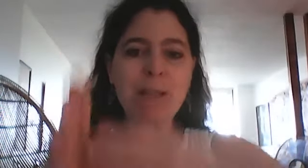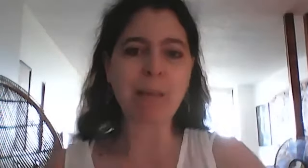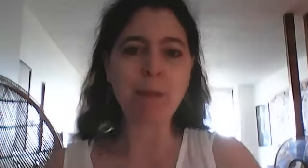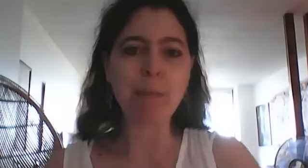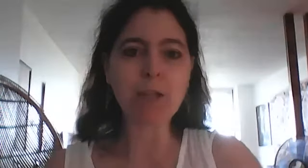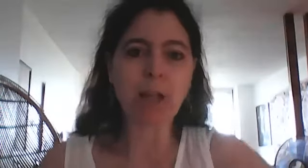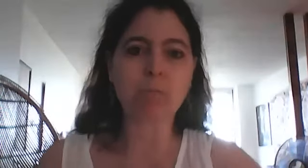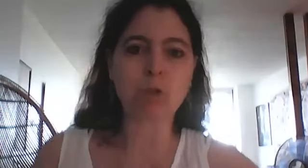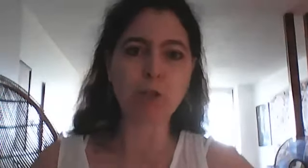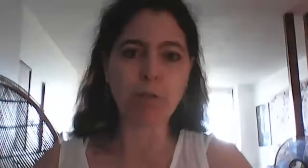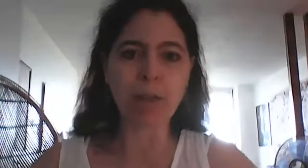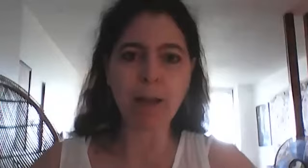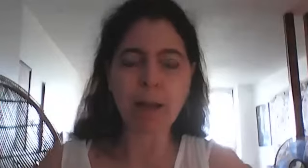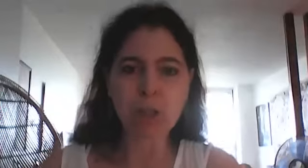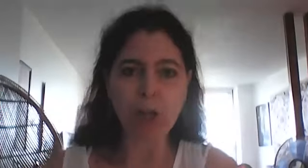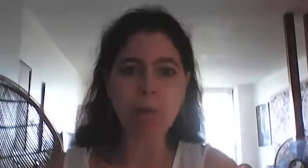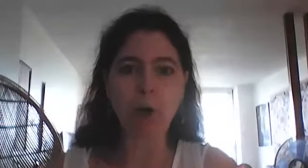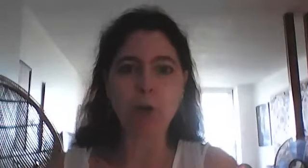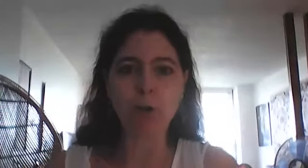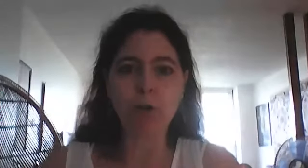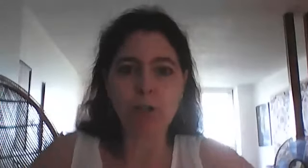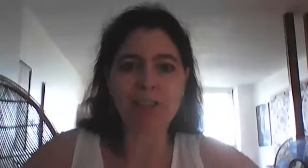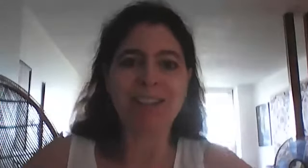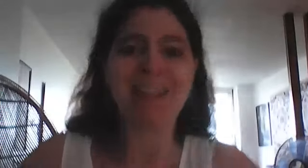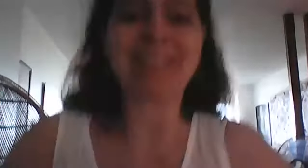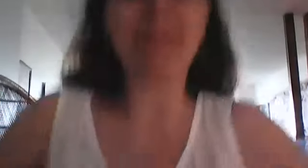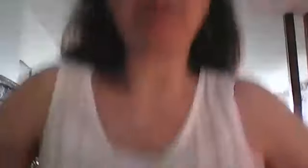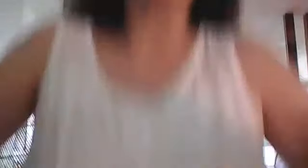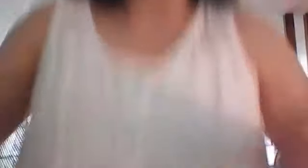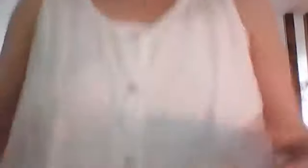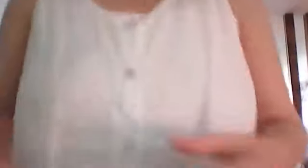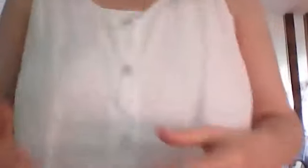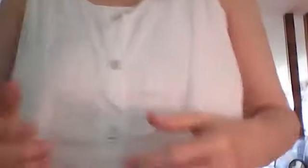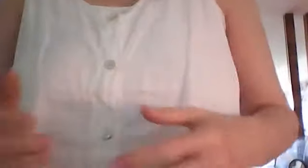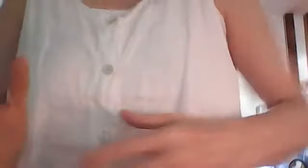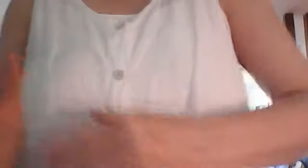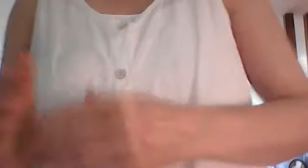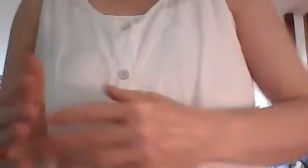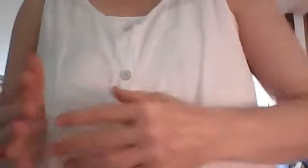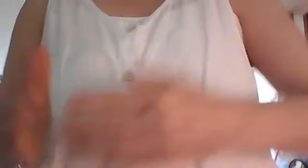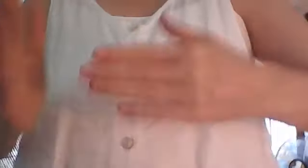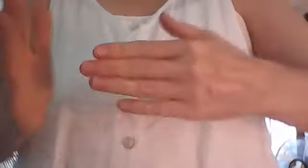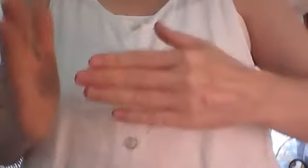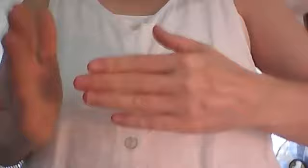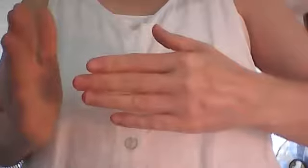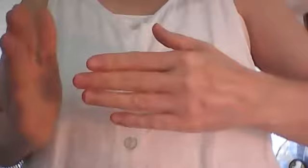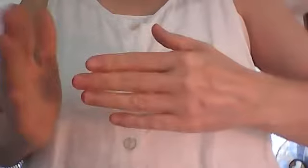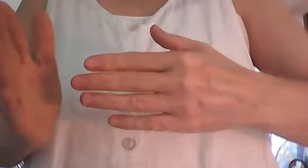baisserais mes mains je serais juste devant j'aurais mes bras attendais un petit peu là j'aurais les garder si j'étais debout là comme ça par exemple là